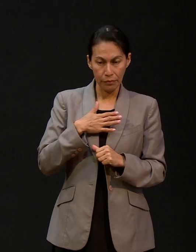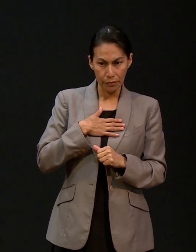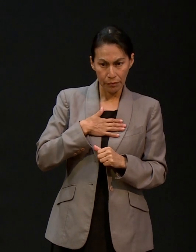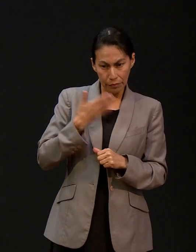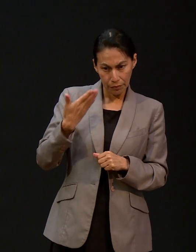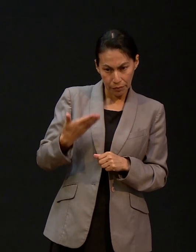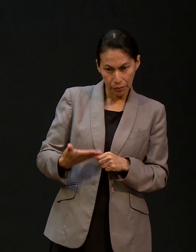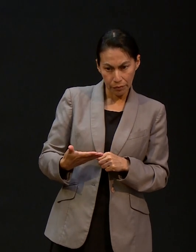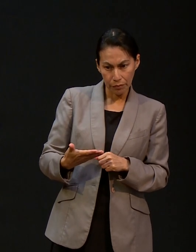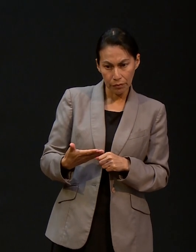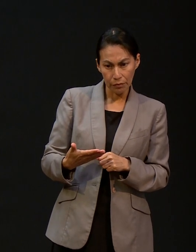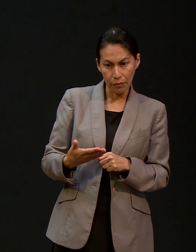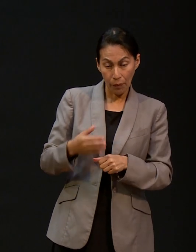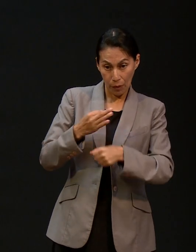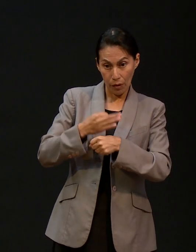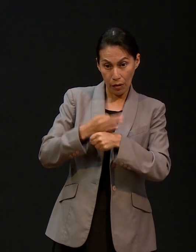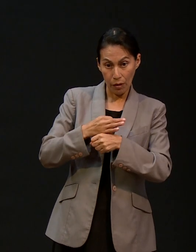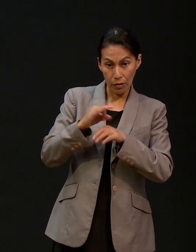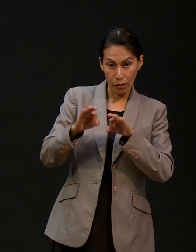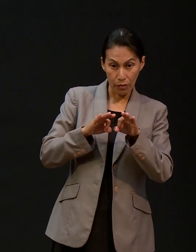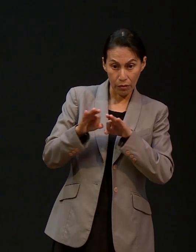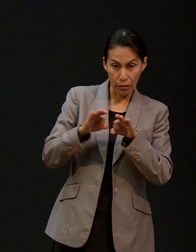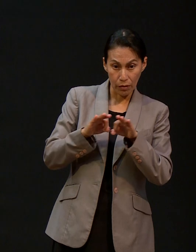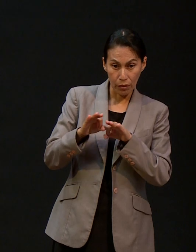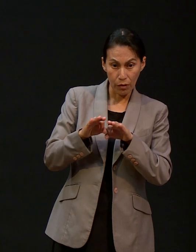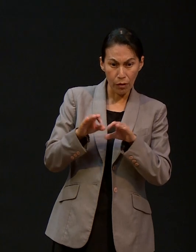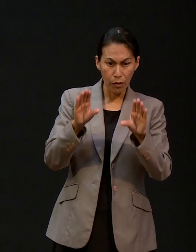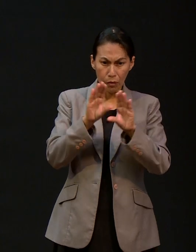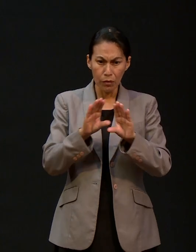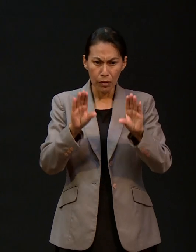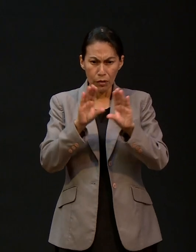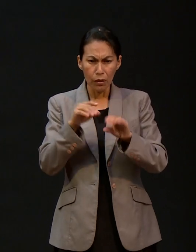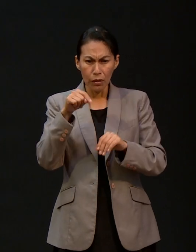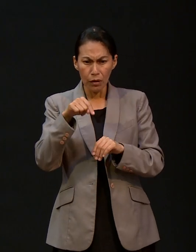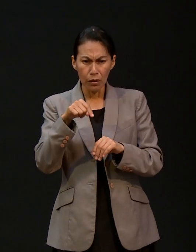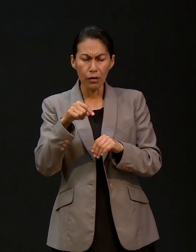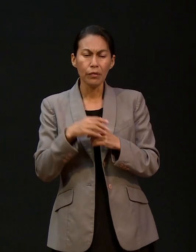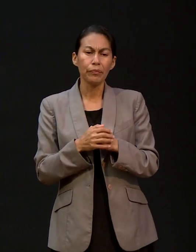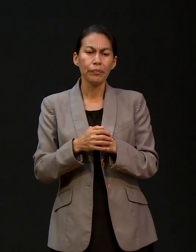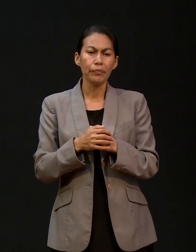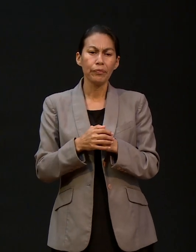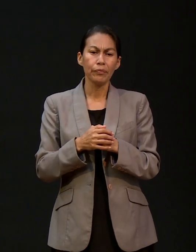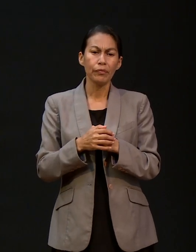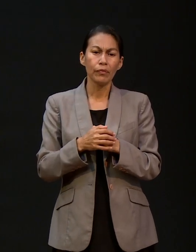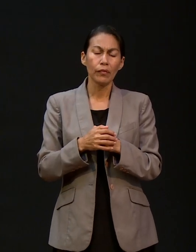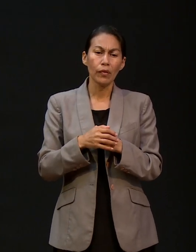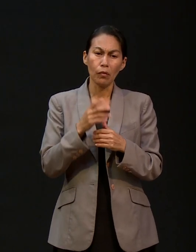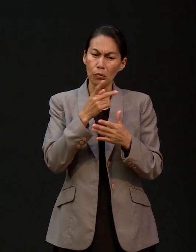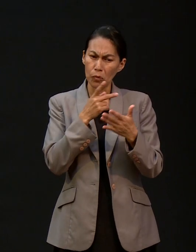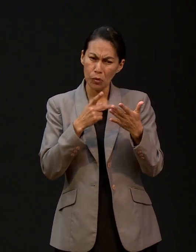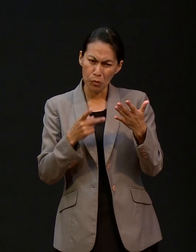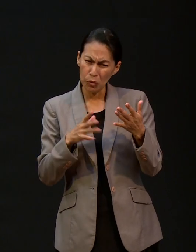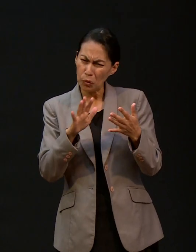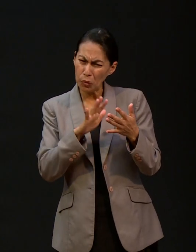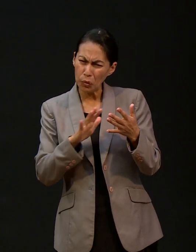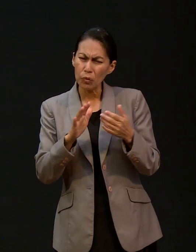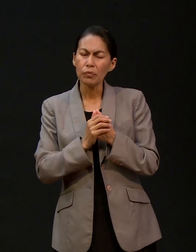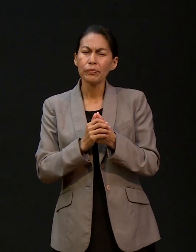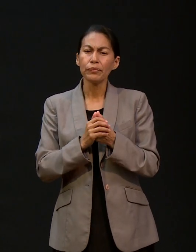Y su servidor, estamos ahorita en la dirección de sistemas. Cuando llegamos, llegamos como programador a la